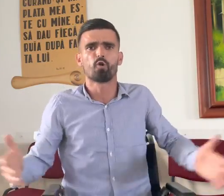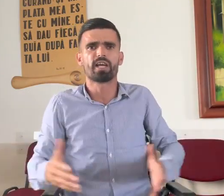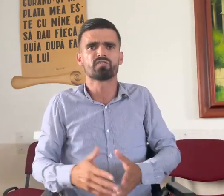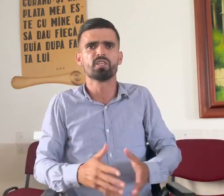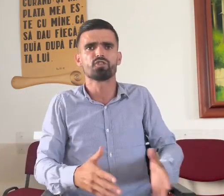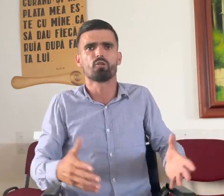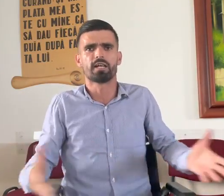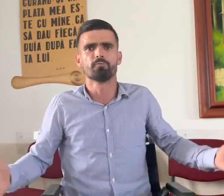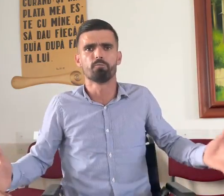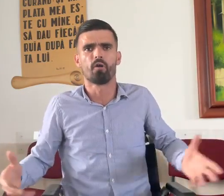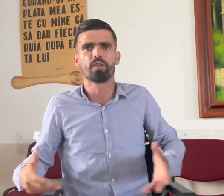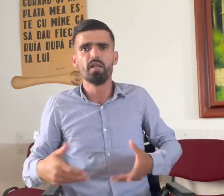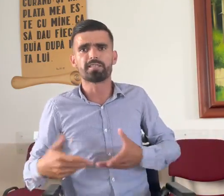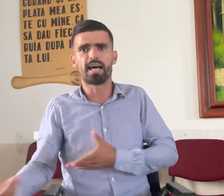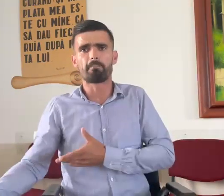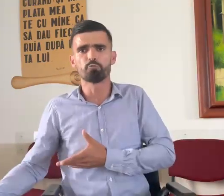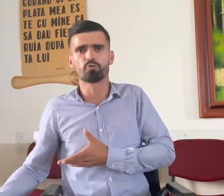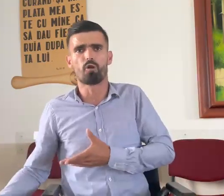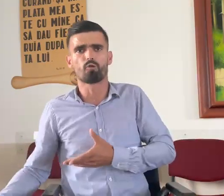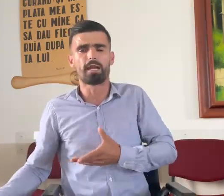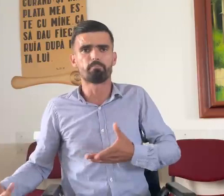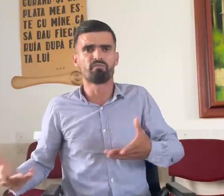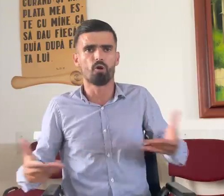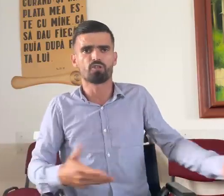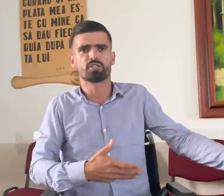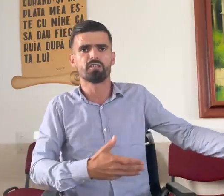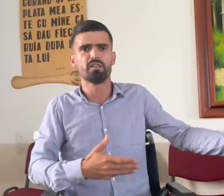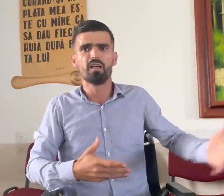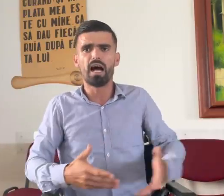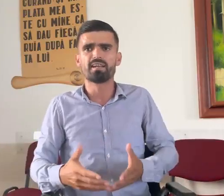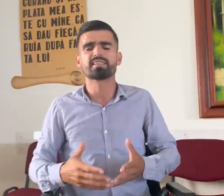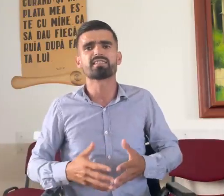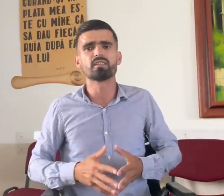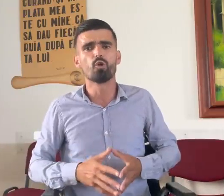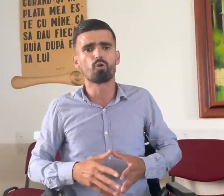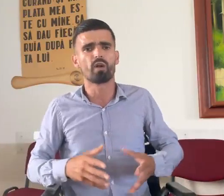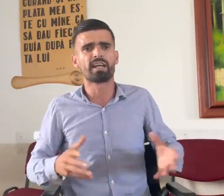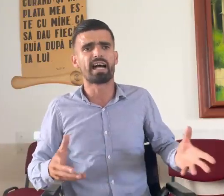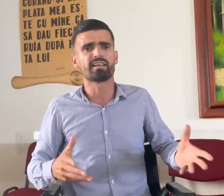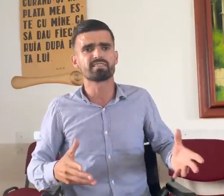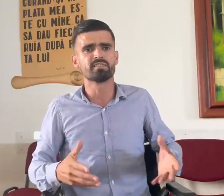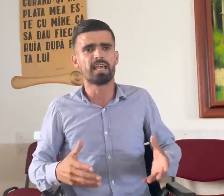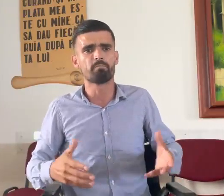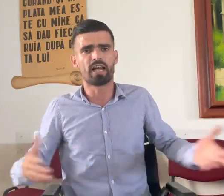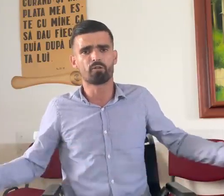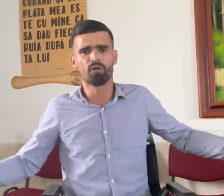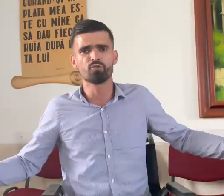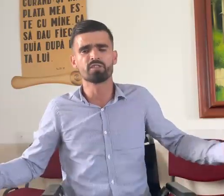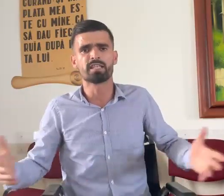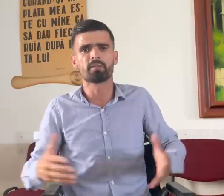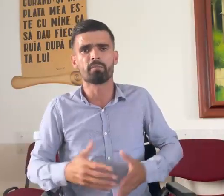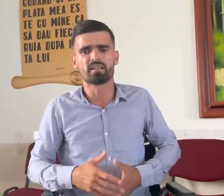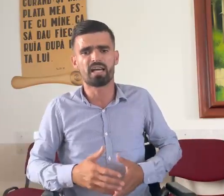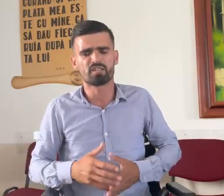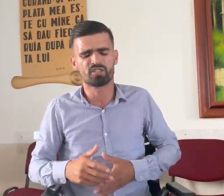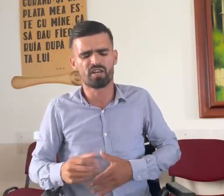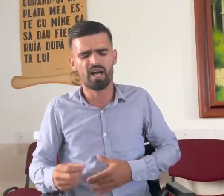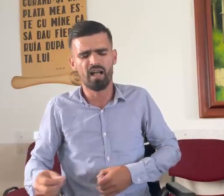pocăiesc nici eu, că nu pot, seara pun drogurile pe foc și astea sunt lucrurile în care suntem, dar noi nu suntem chemați la așa ceva,